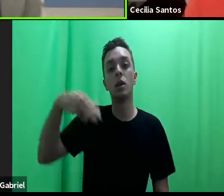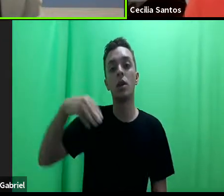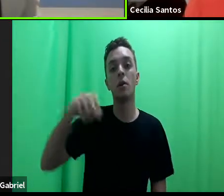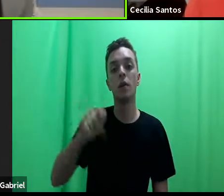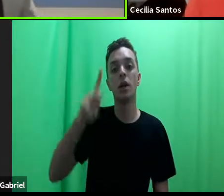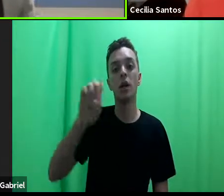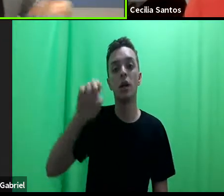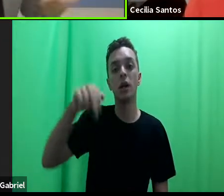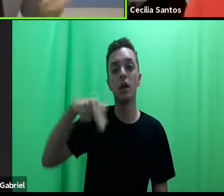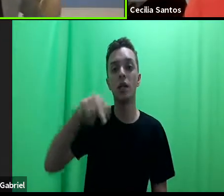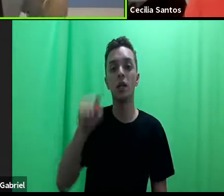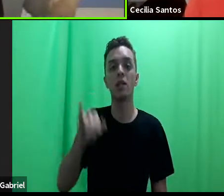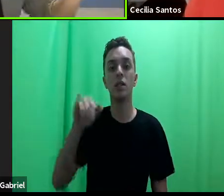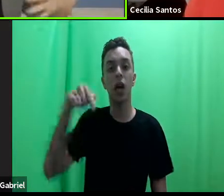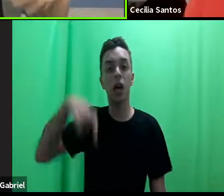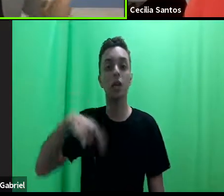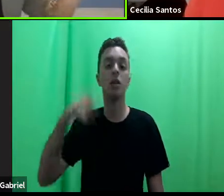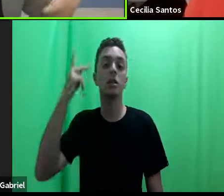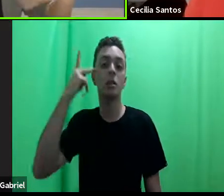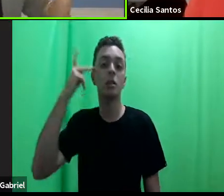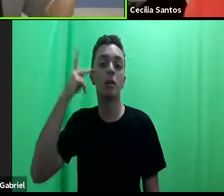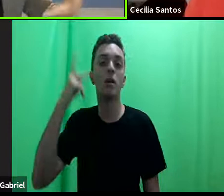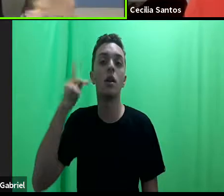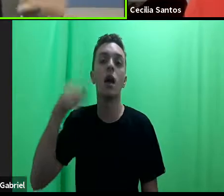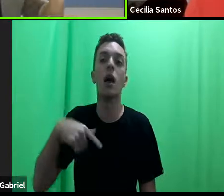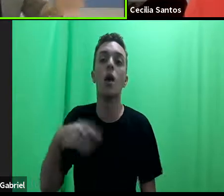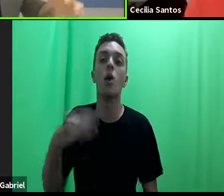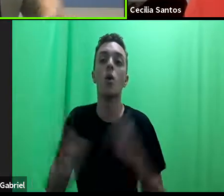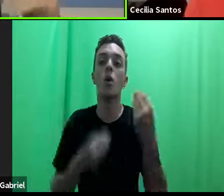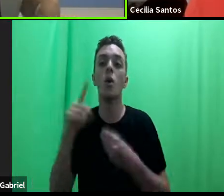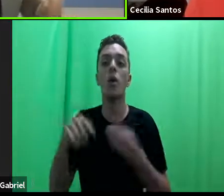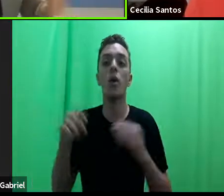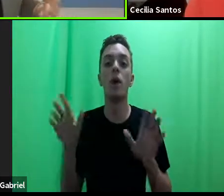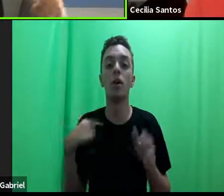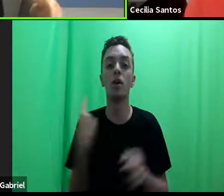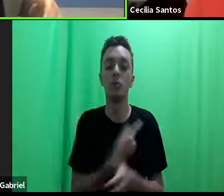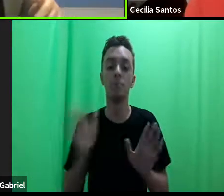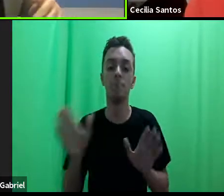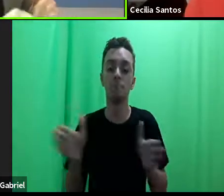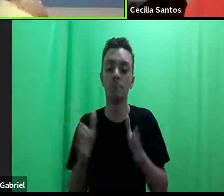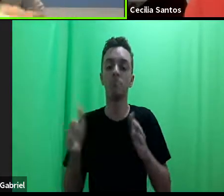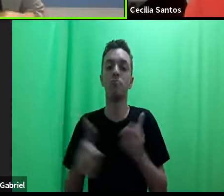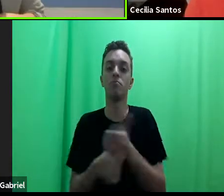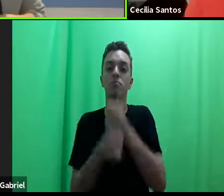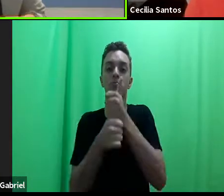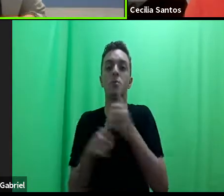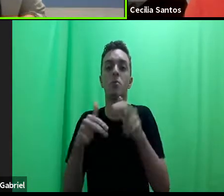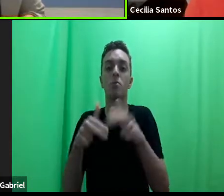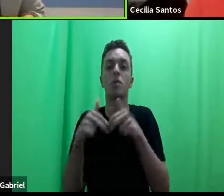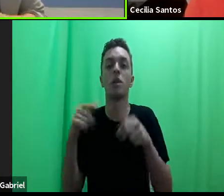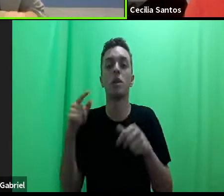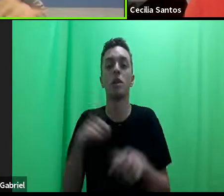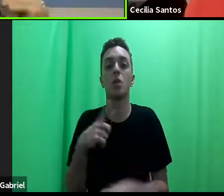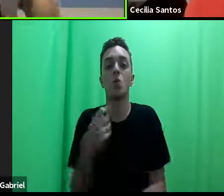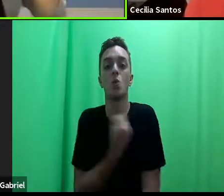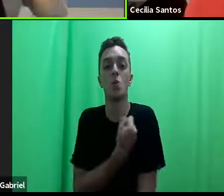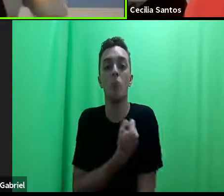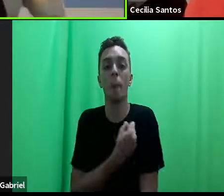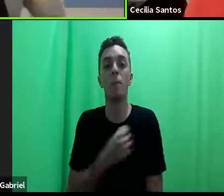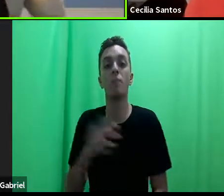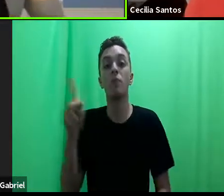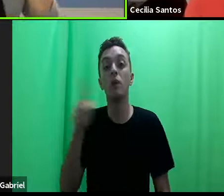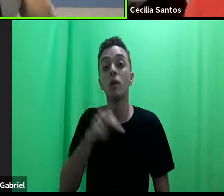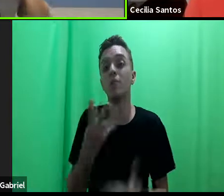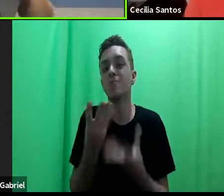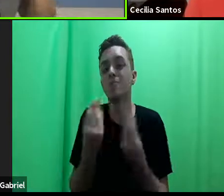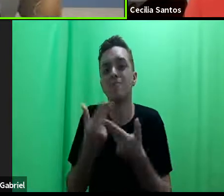aqui em São Paulo. Acho que também pensando isso, como estamos premidos por esses números, esses impactos. Professora, muita coisa